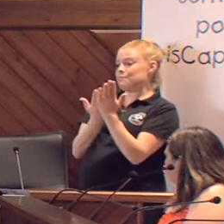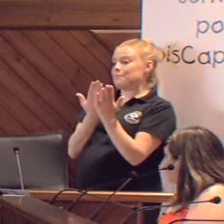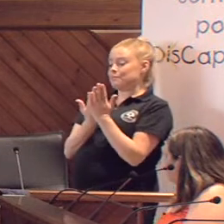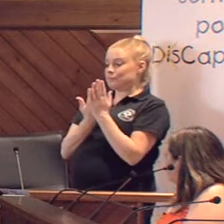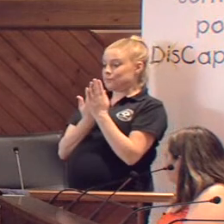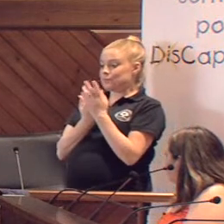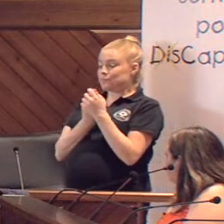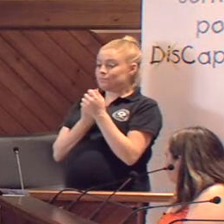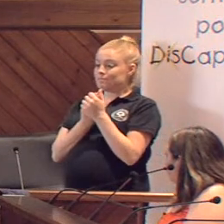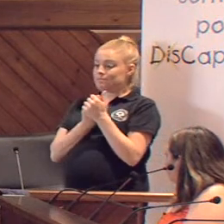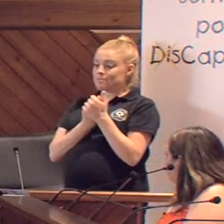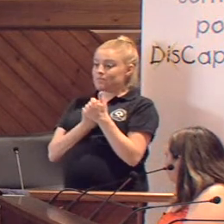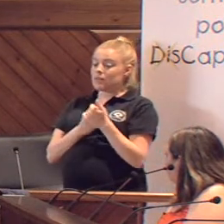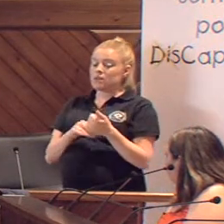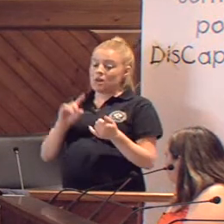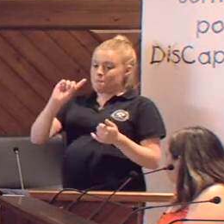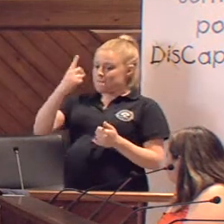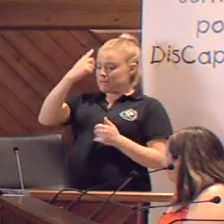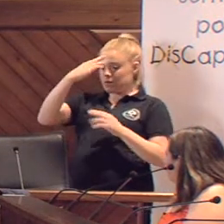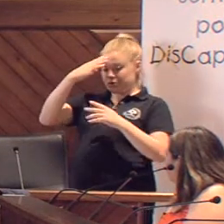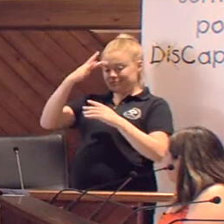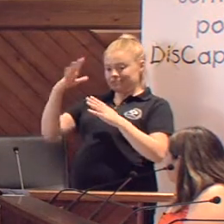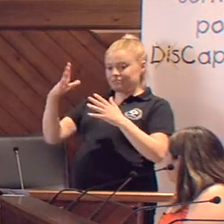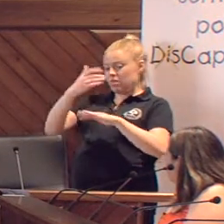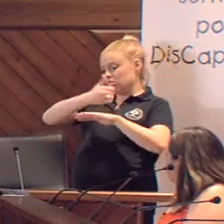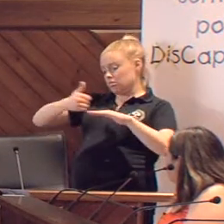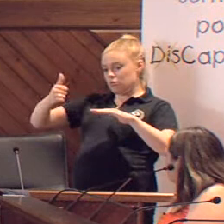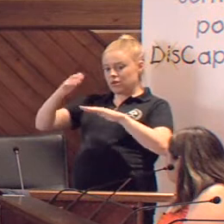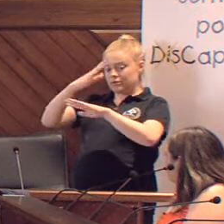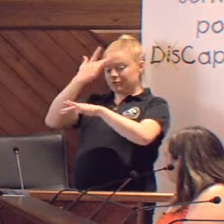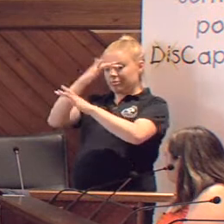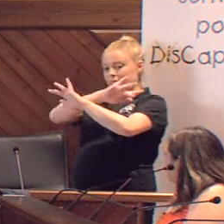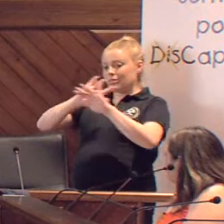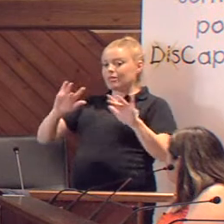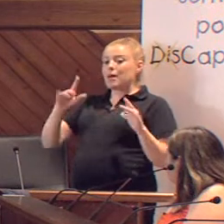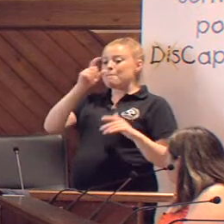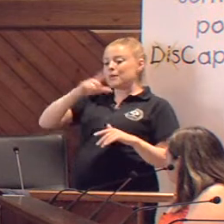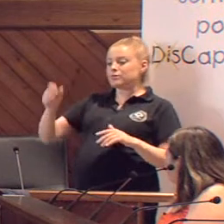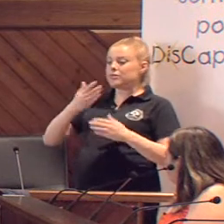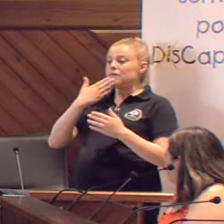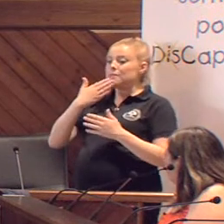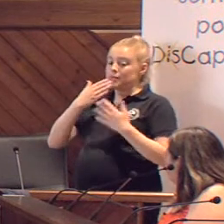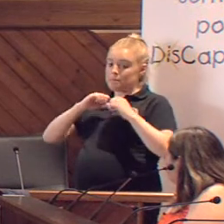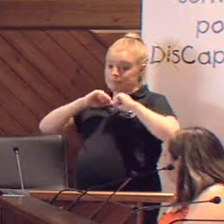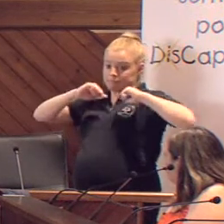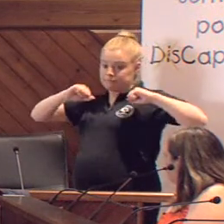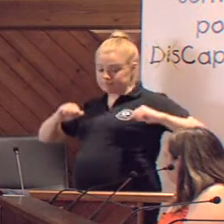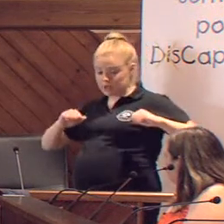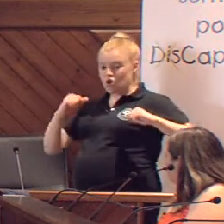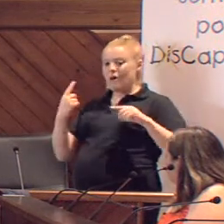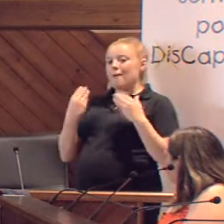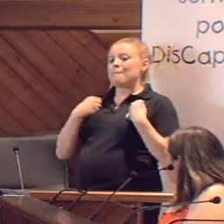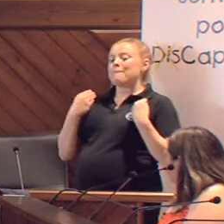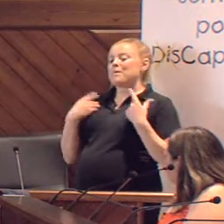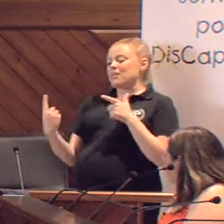en primer lugar, concienciar a la ciudadanía en general. Hay personas mayores que viven solas y que tienen algunos síntomas